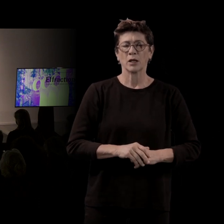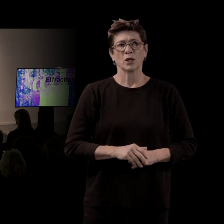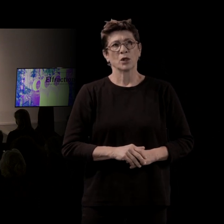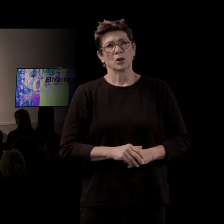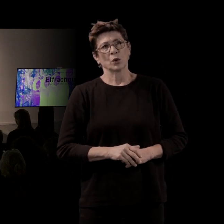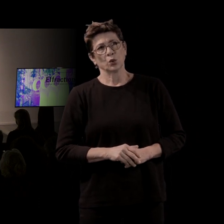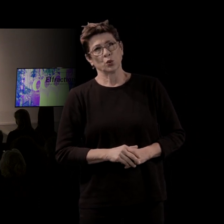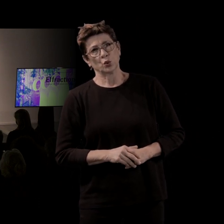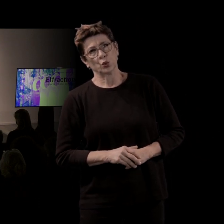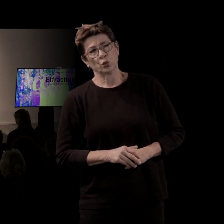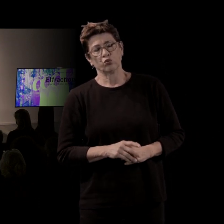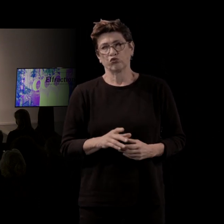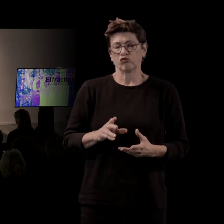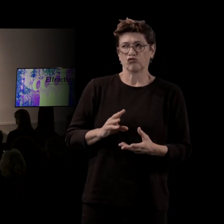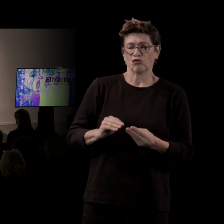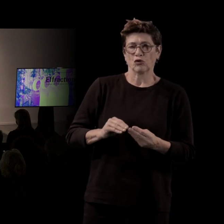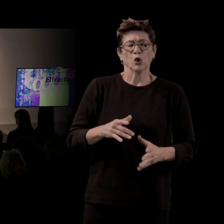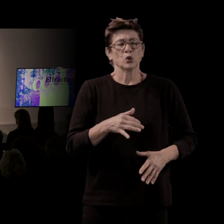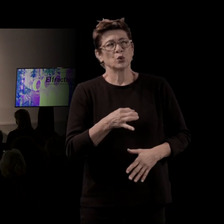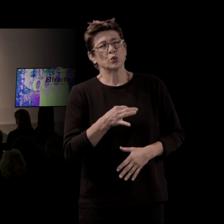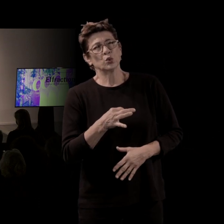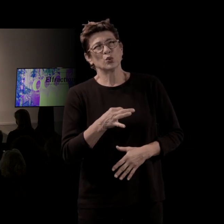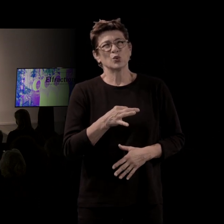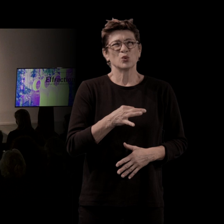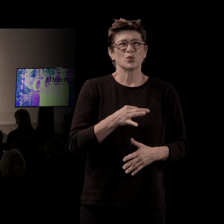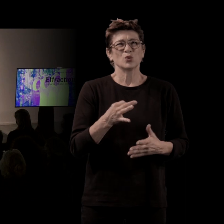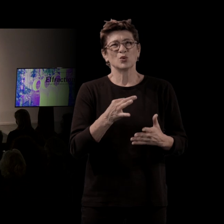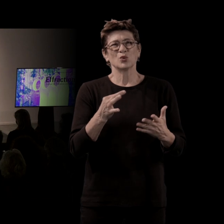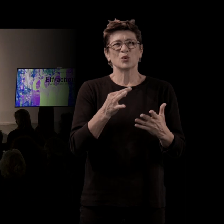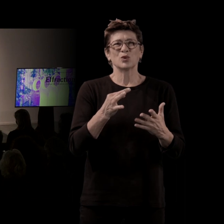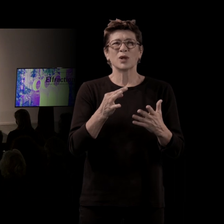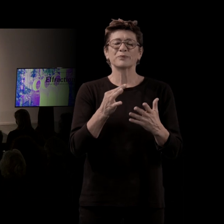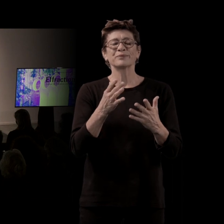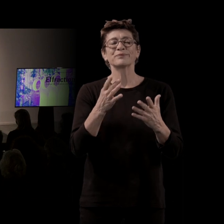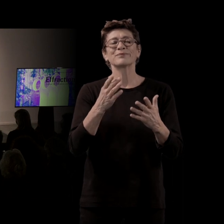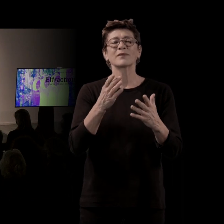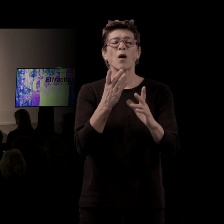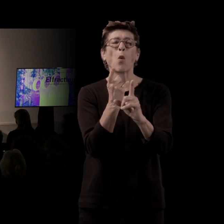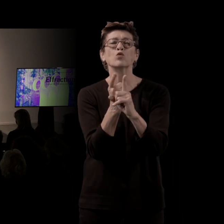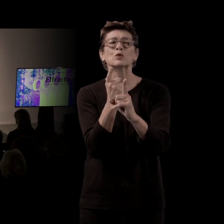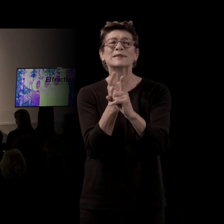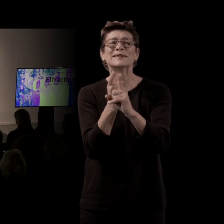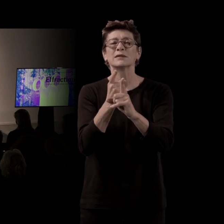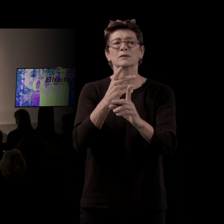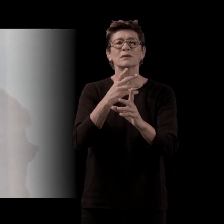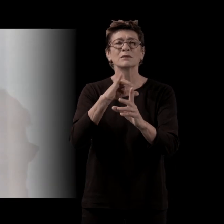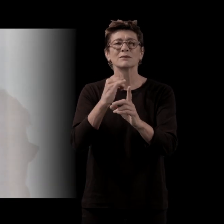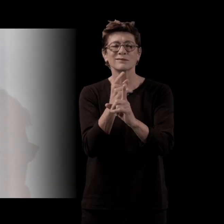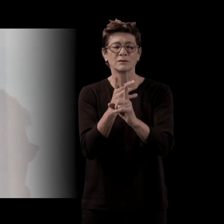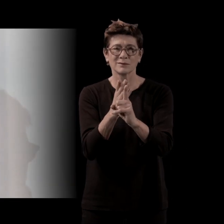J'exagère un peu, je carré qu'à tuer. parce qu'on est vraiment... J'ai fait une peinture du consulting qui est critique mais je ne pas confondue avec ce qu'on